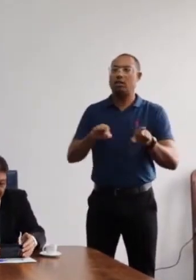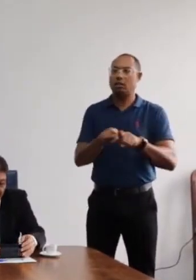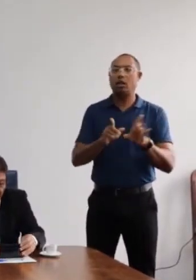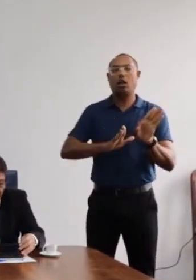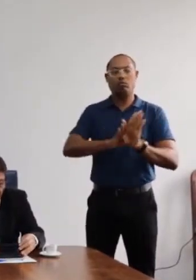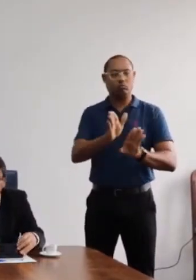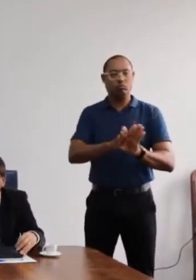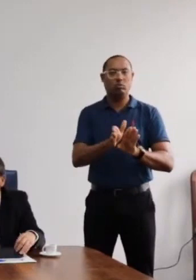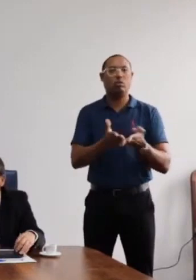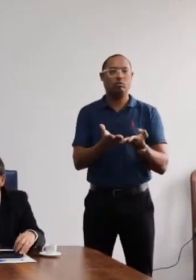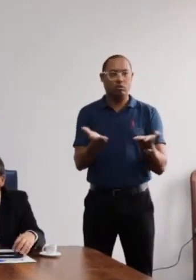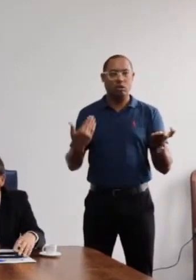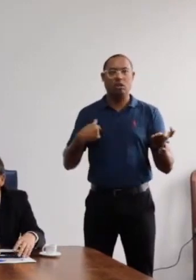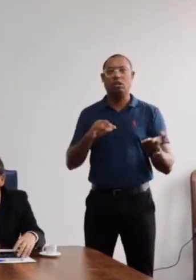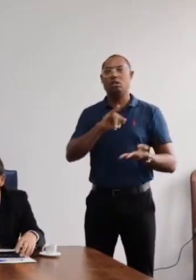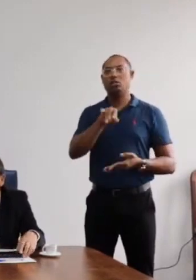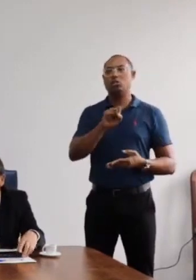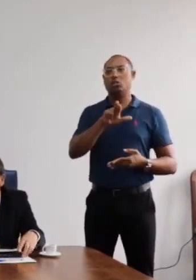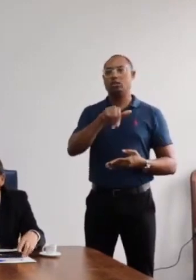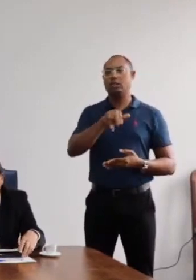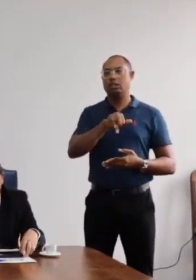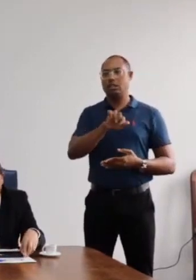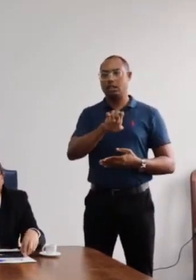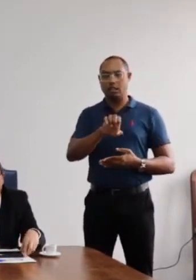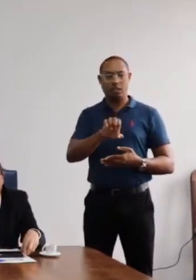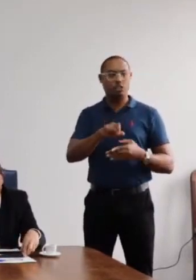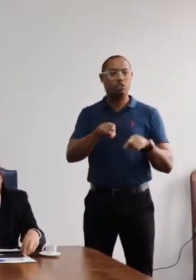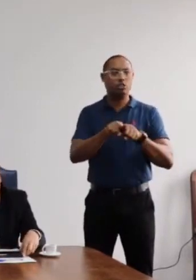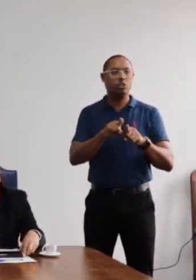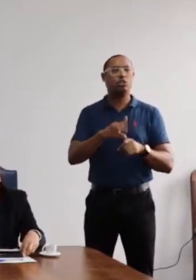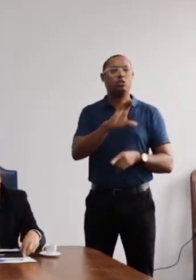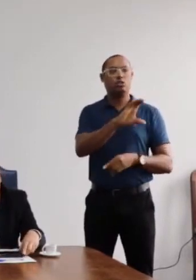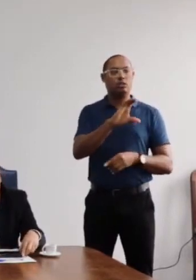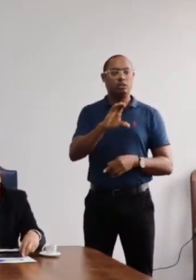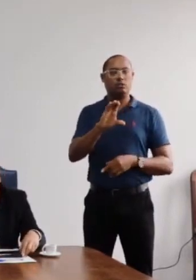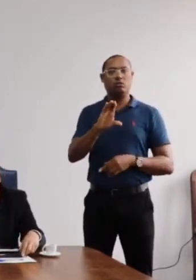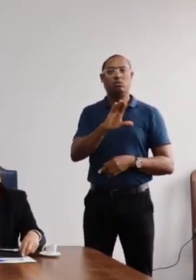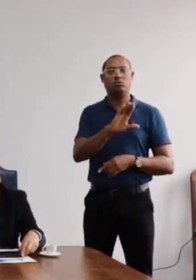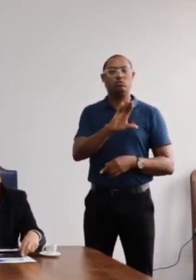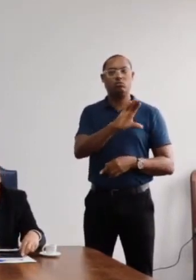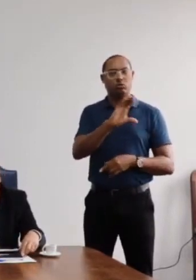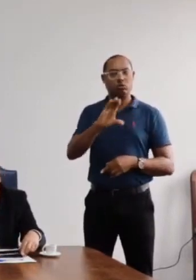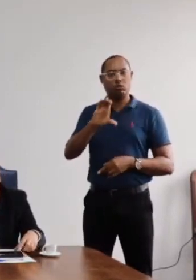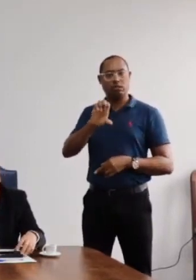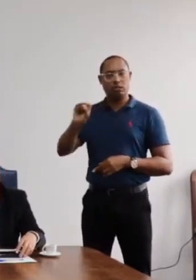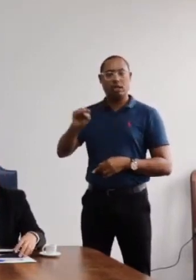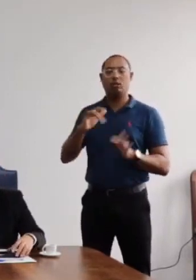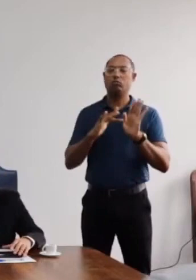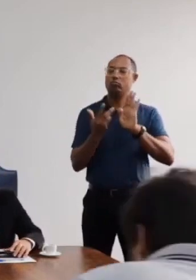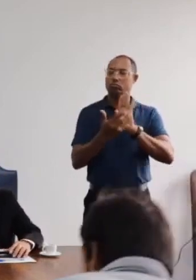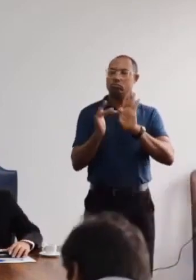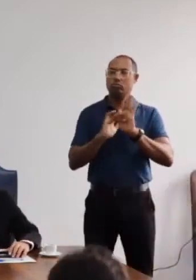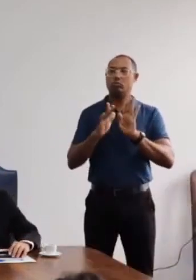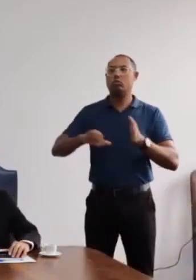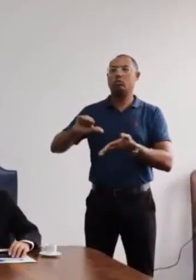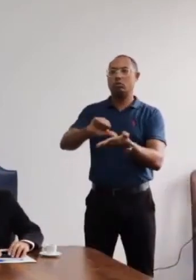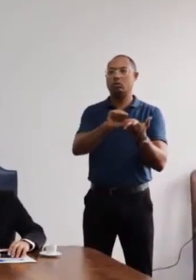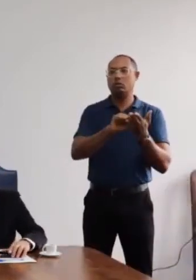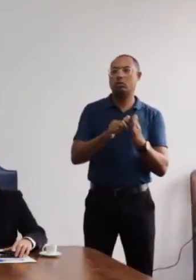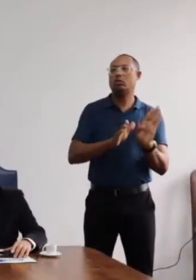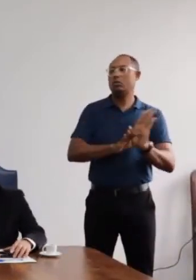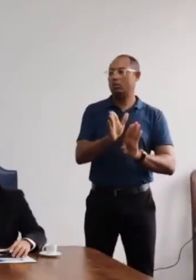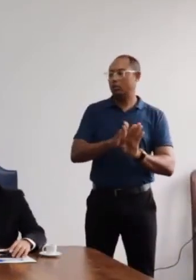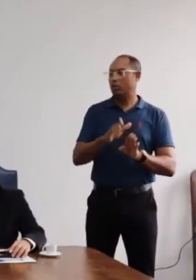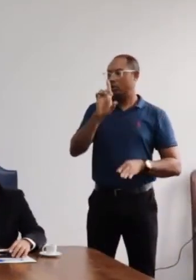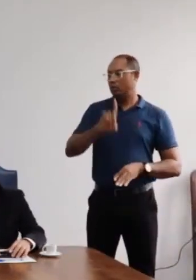conselheira Josineide Vieira, vice-diretora do CCS, aqui representando a direção do centro, e também o conselheiro,